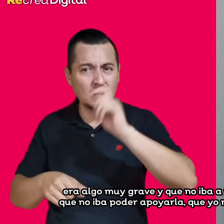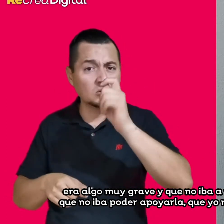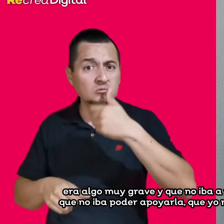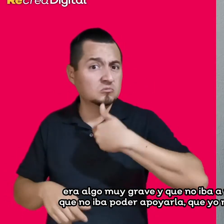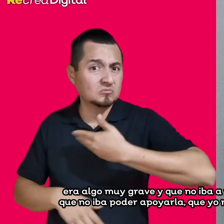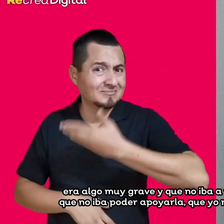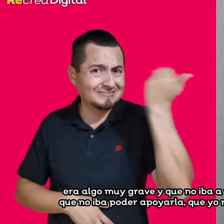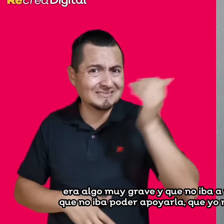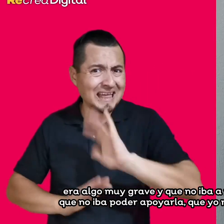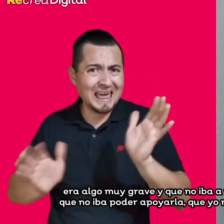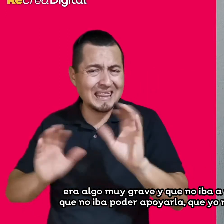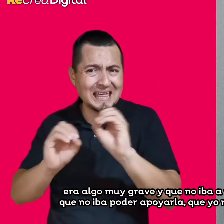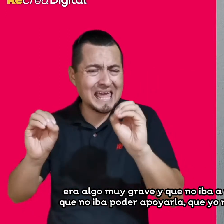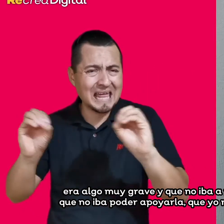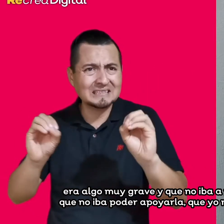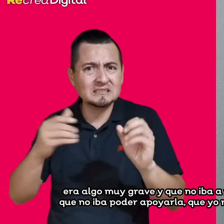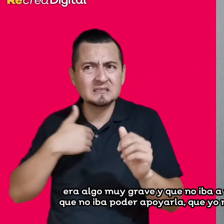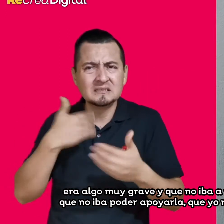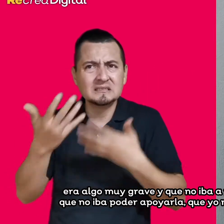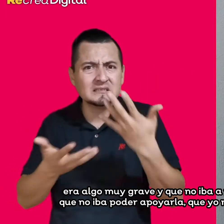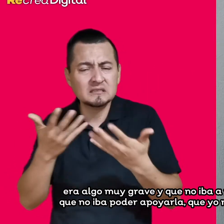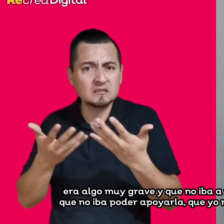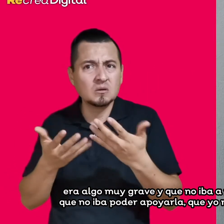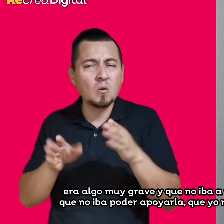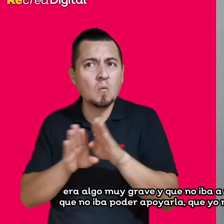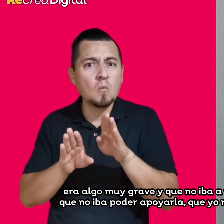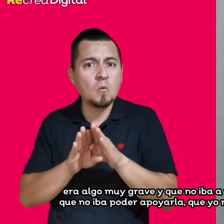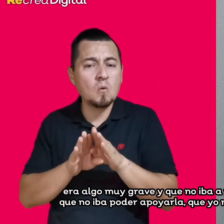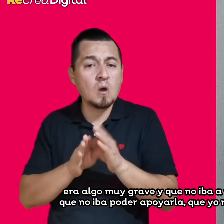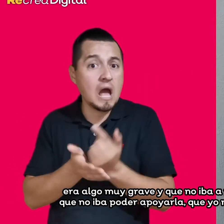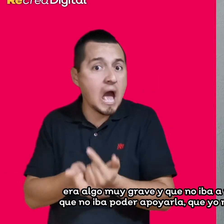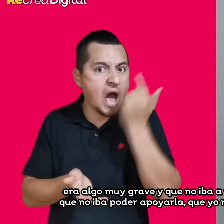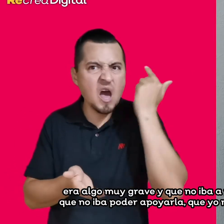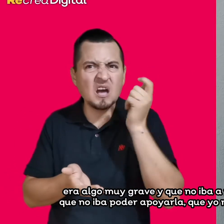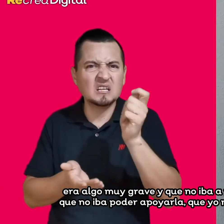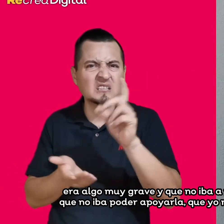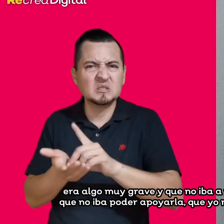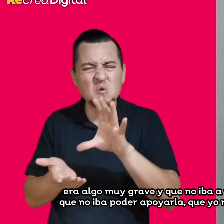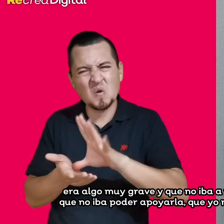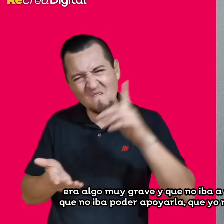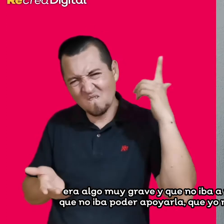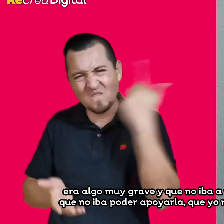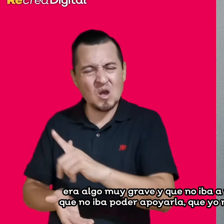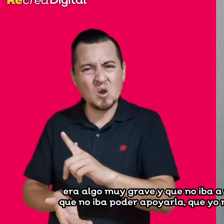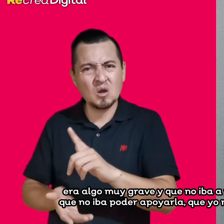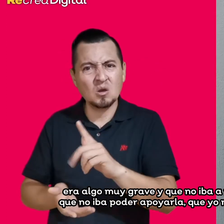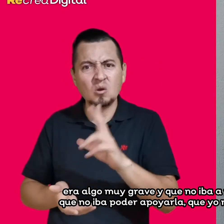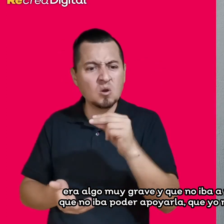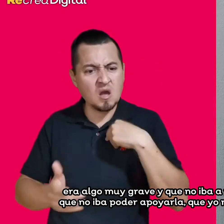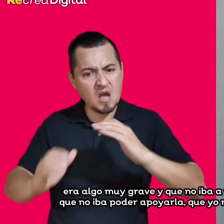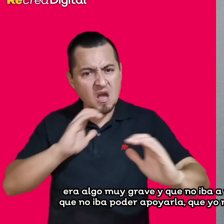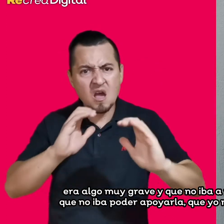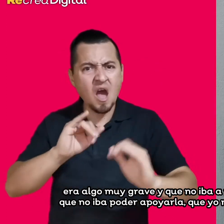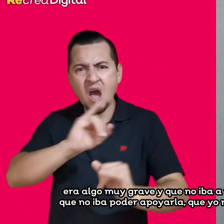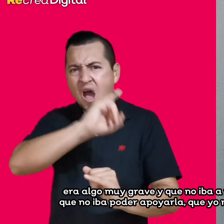que no iba a poder comunicarme con ella, que no iba a poder apoyarla, que yo no estaba